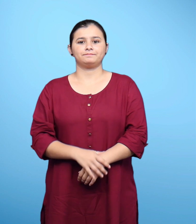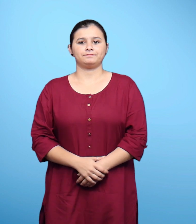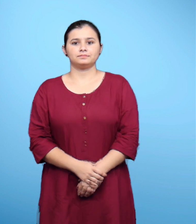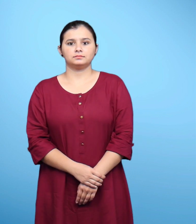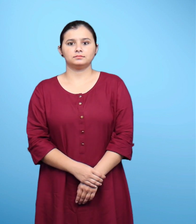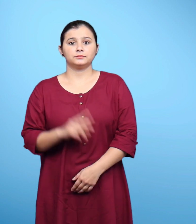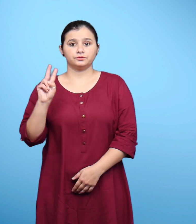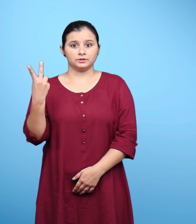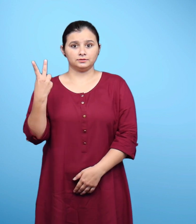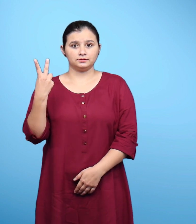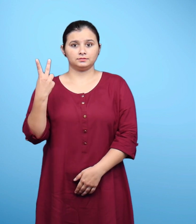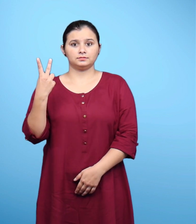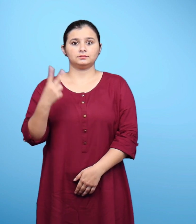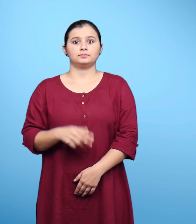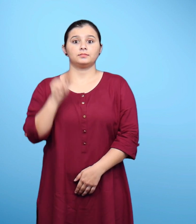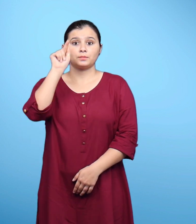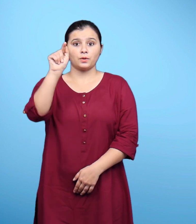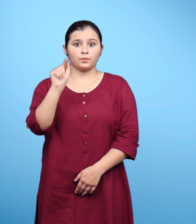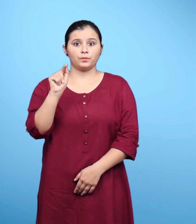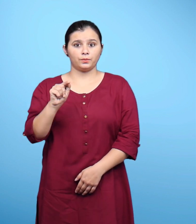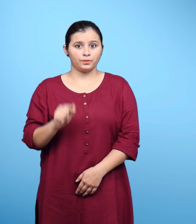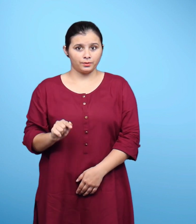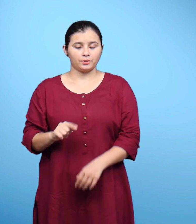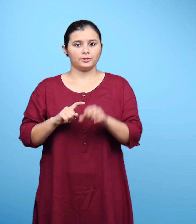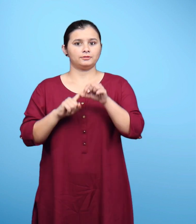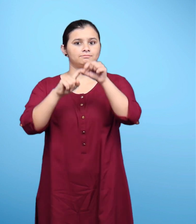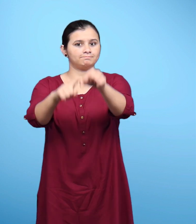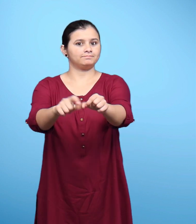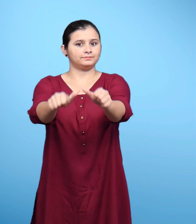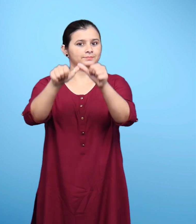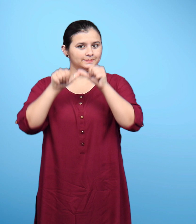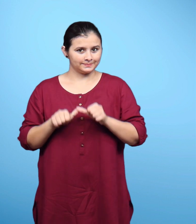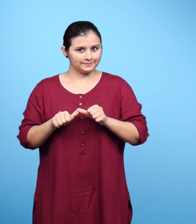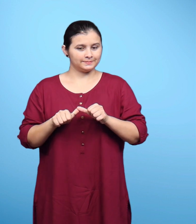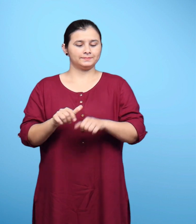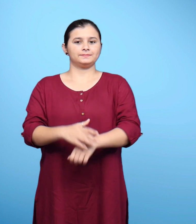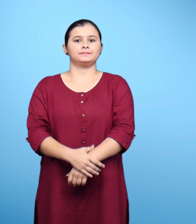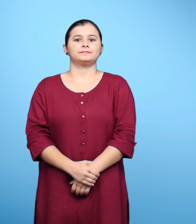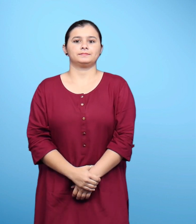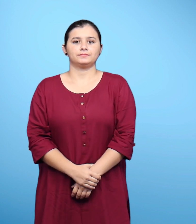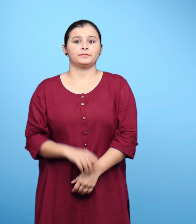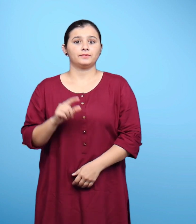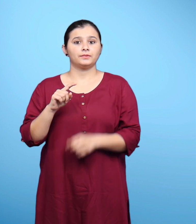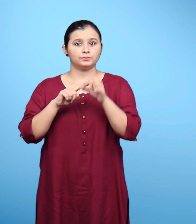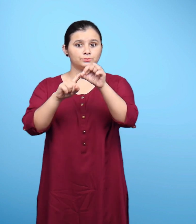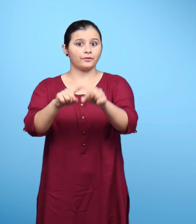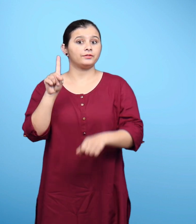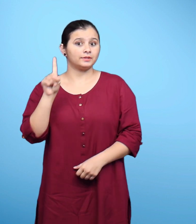दो अब इन प्रशनों के उत्तर दीजिए प्रशन संख्या